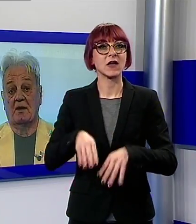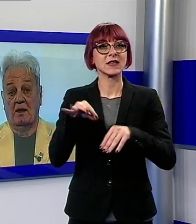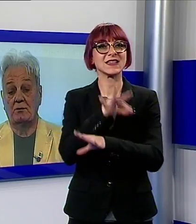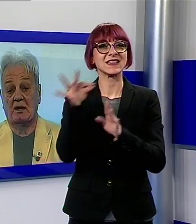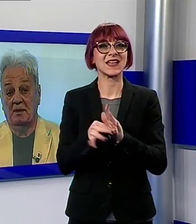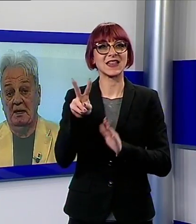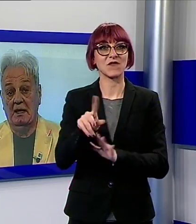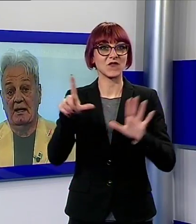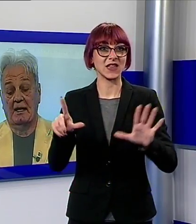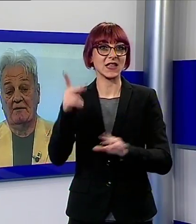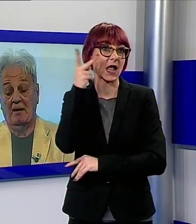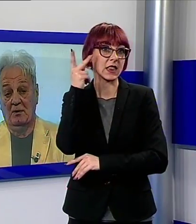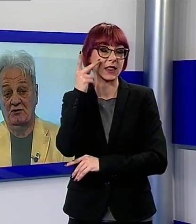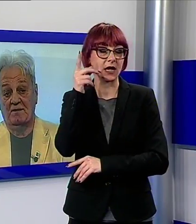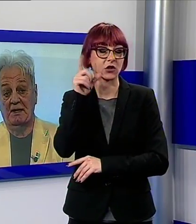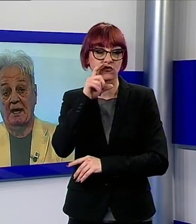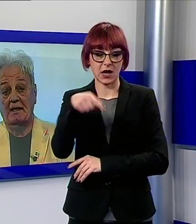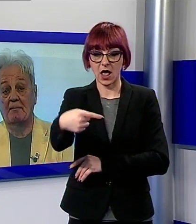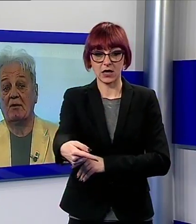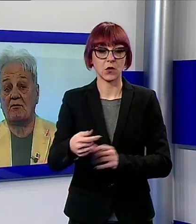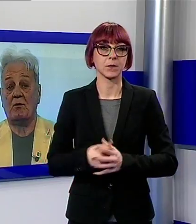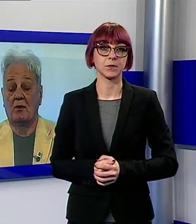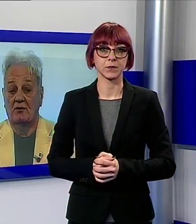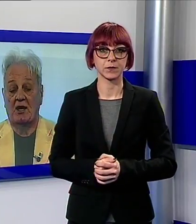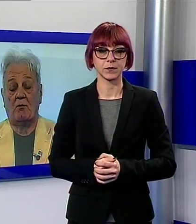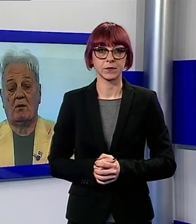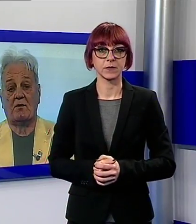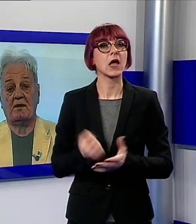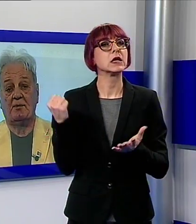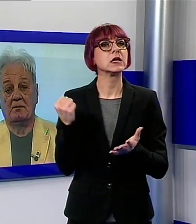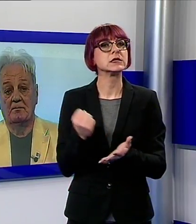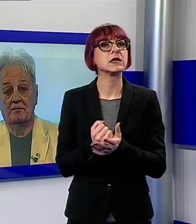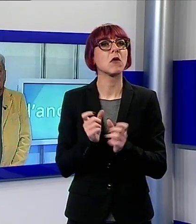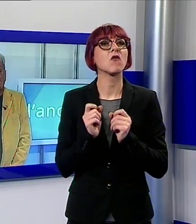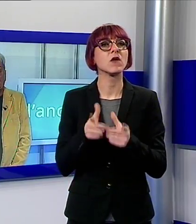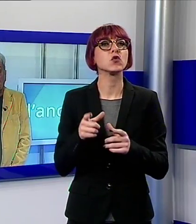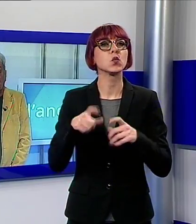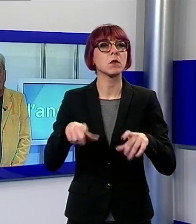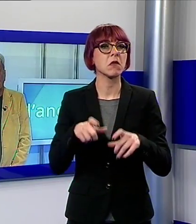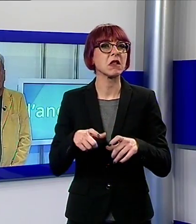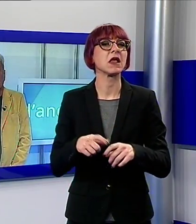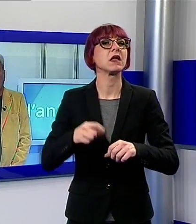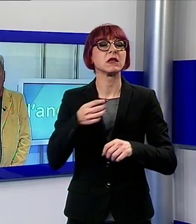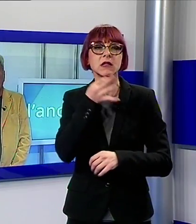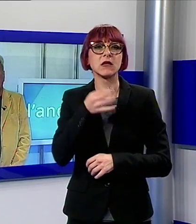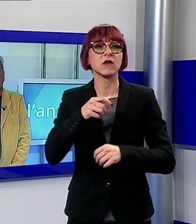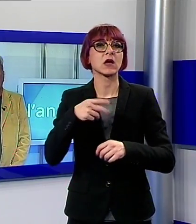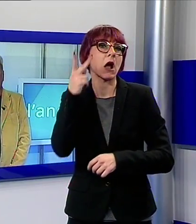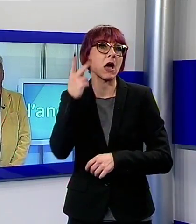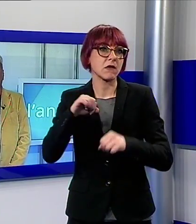salute per il Cannevale più longevo d'Italia ma non solo c'è qualcosa di più intanto le iniziative prese negli altri mesi dell